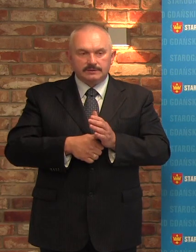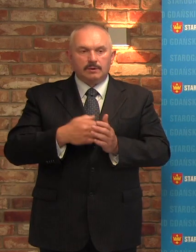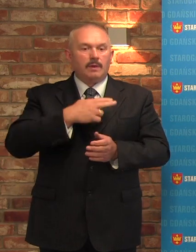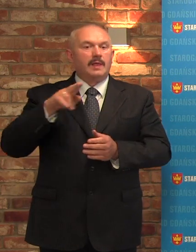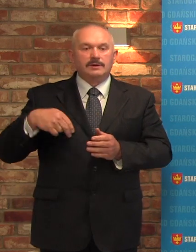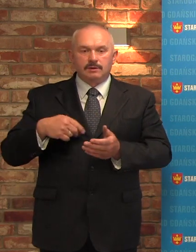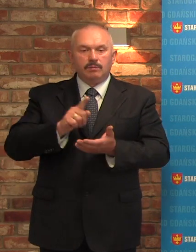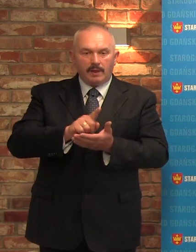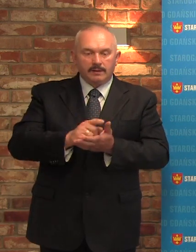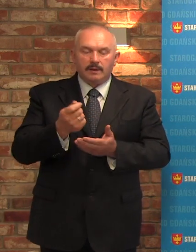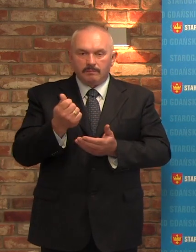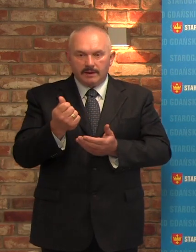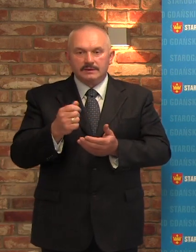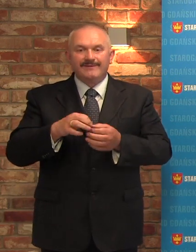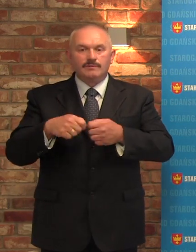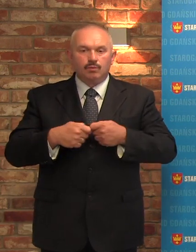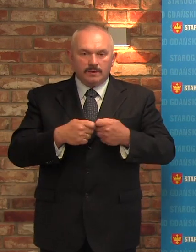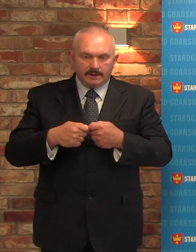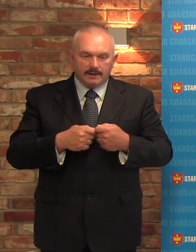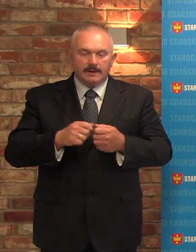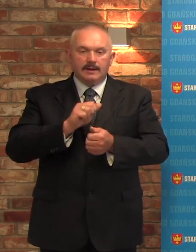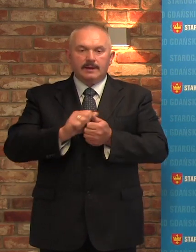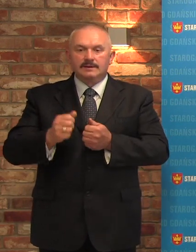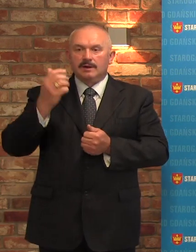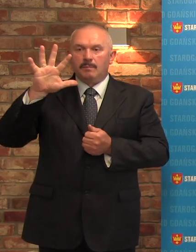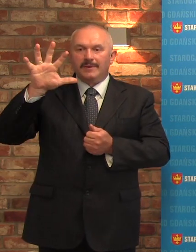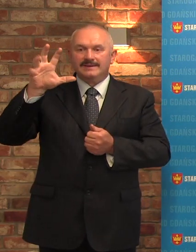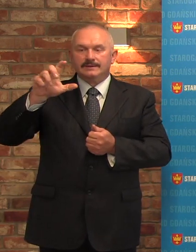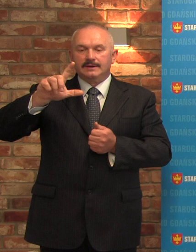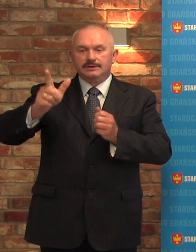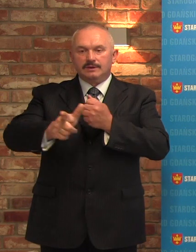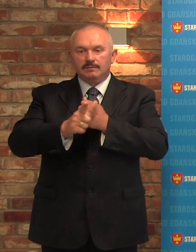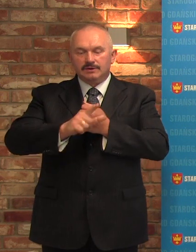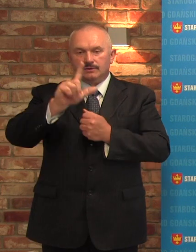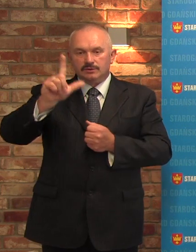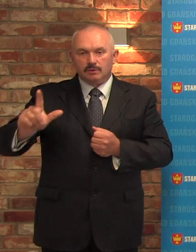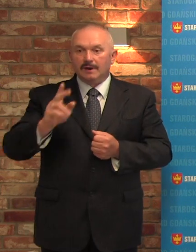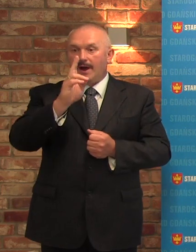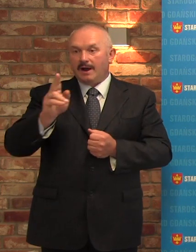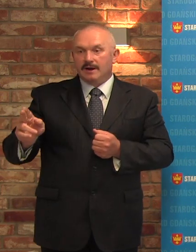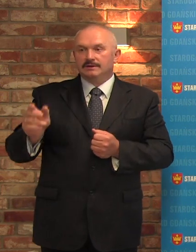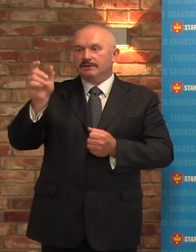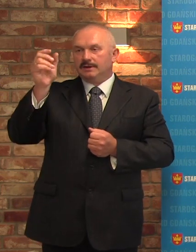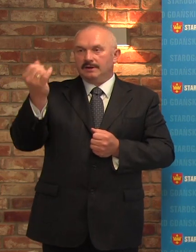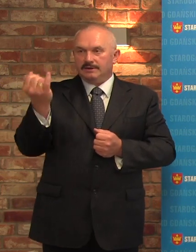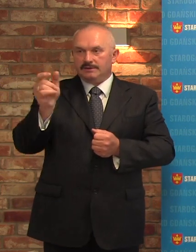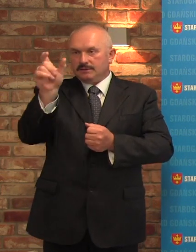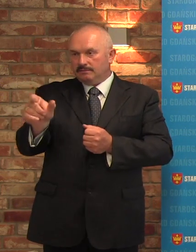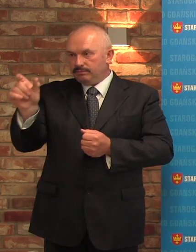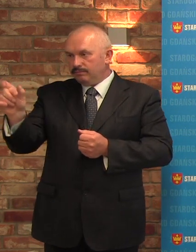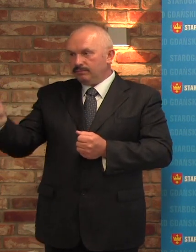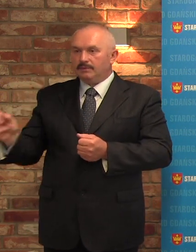naszych podatków, z naszych pieniędzy wspólnych, przeznacza 570 złotych na każde dziecko. 570